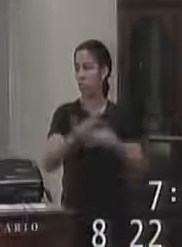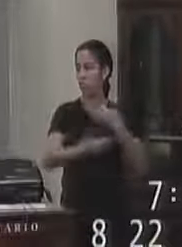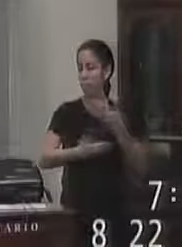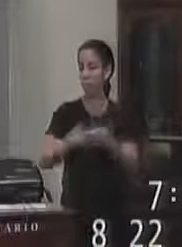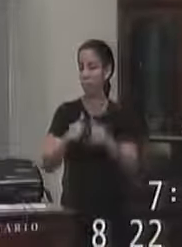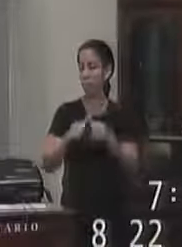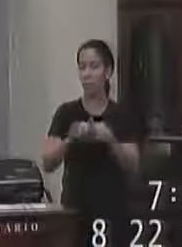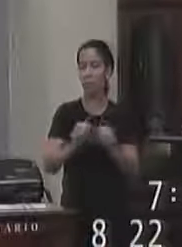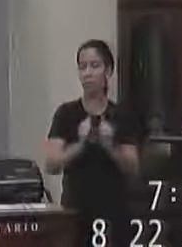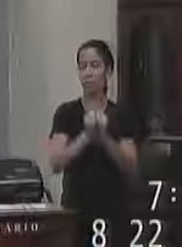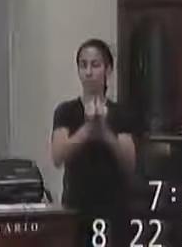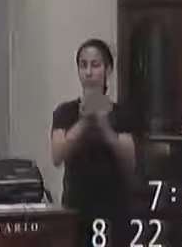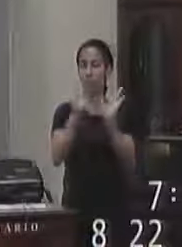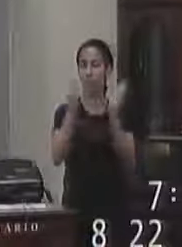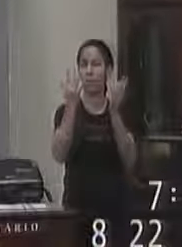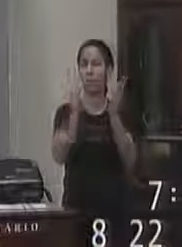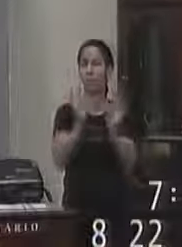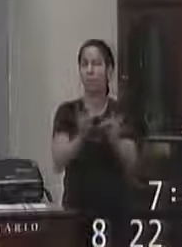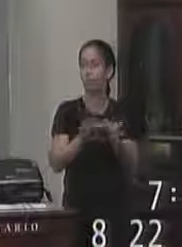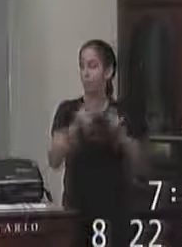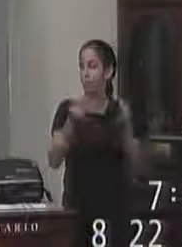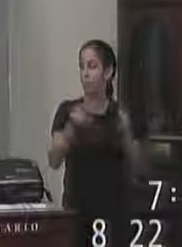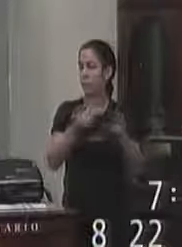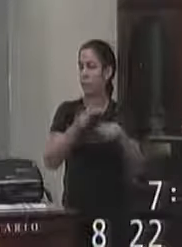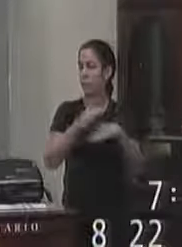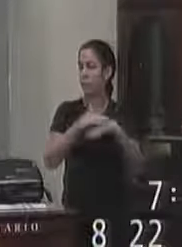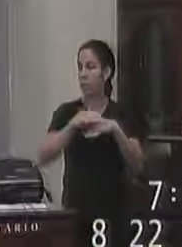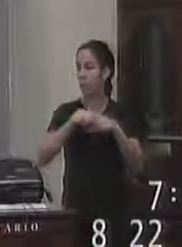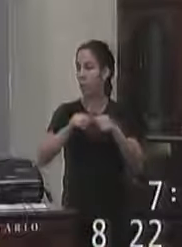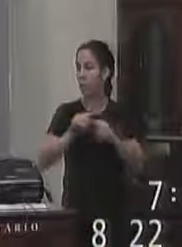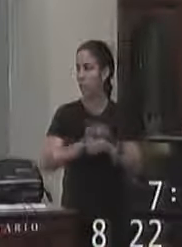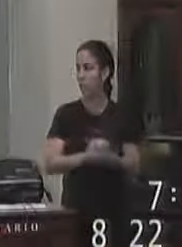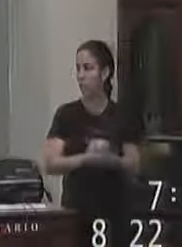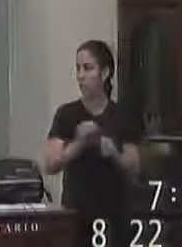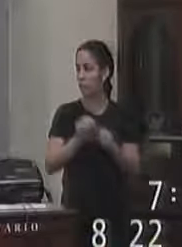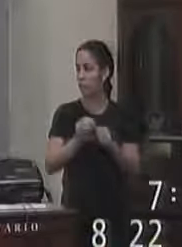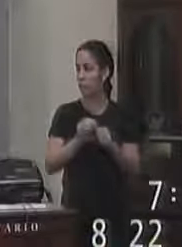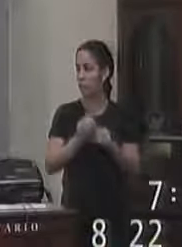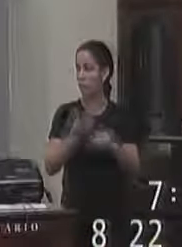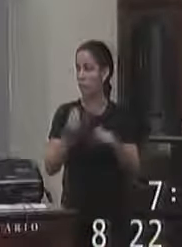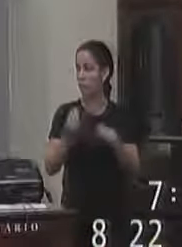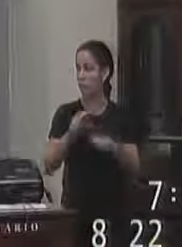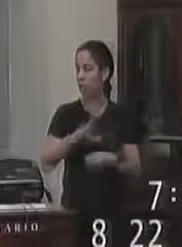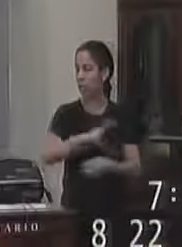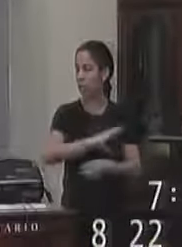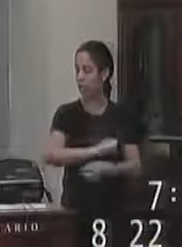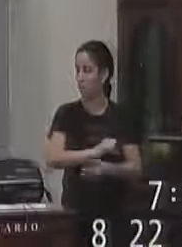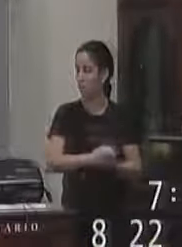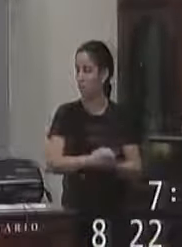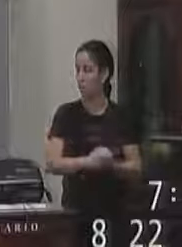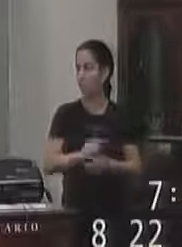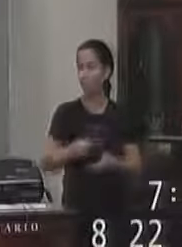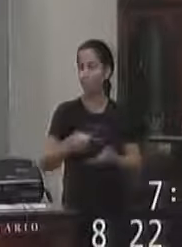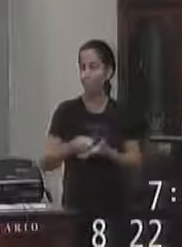uma festa tão simples tão singela mas feito com tanto amor tanta dedicação e